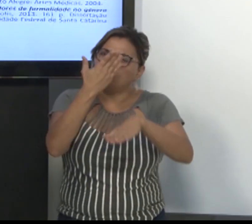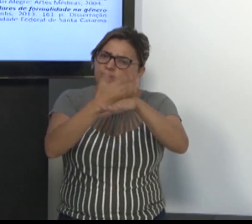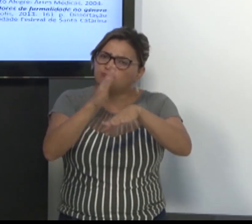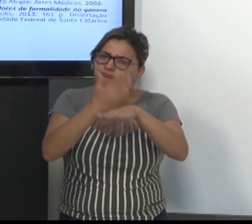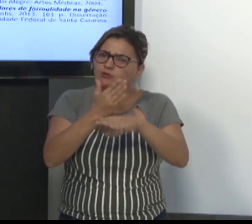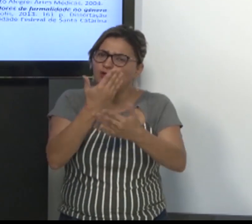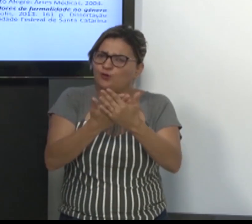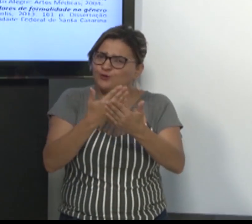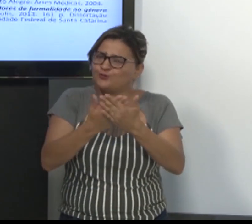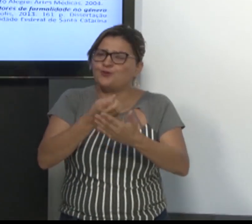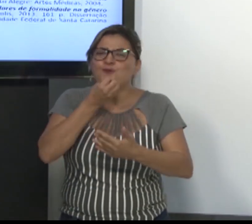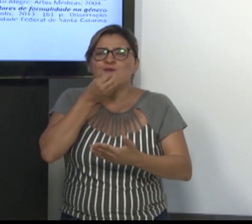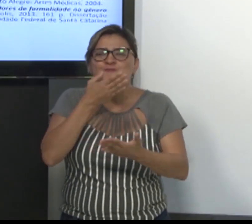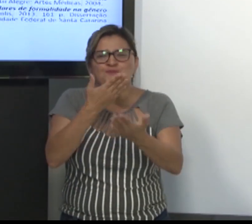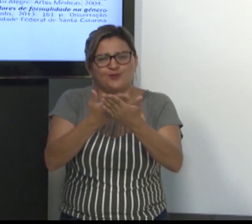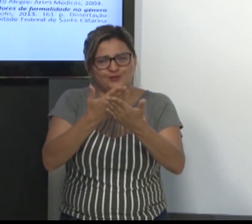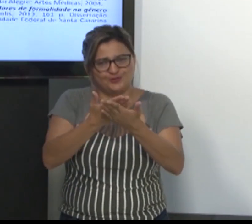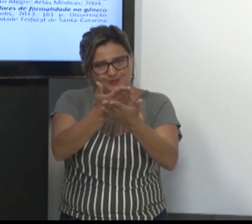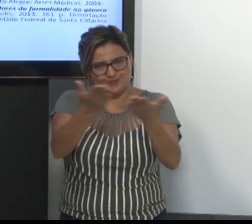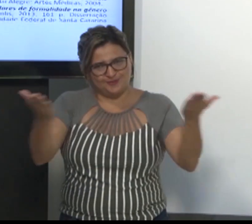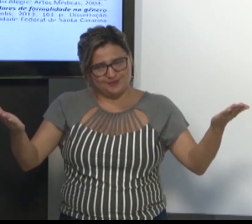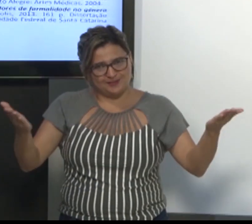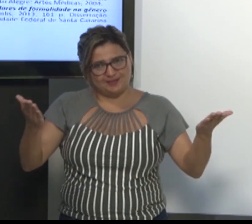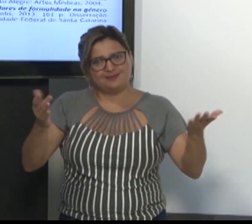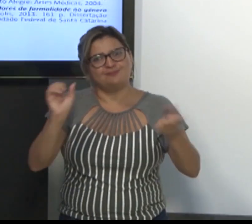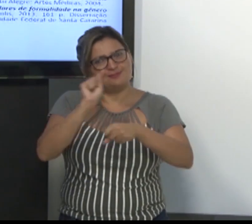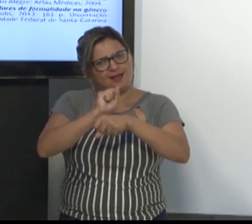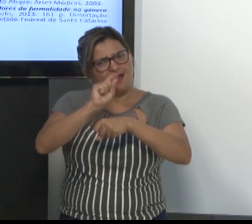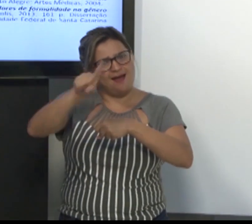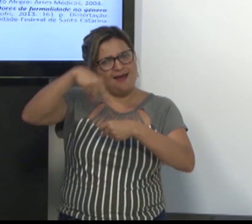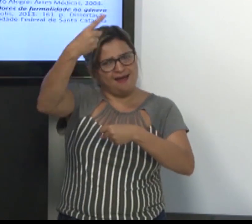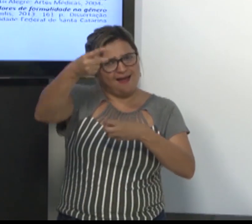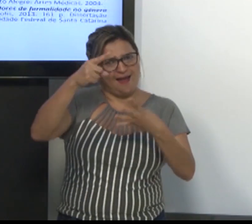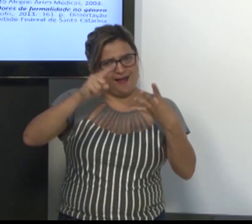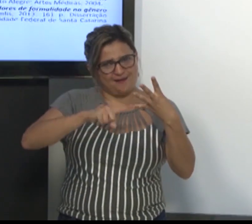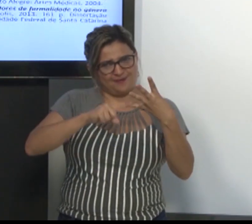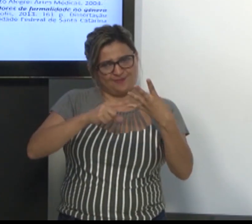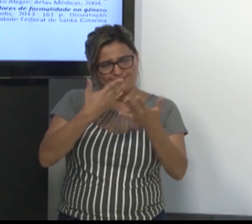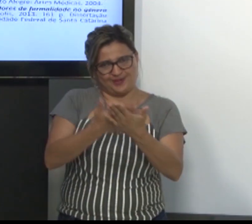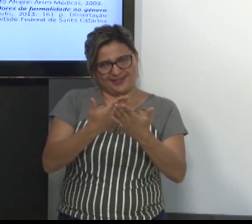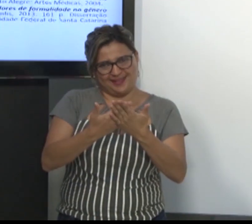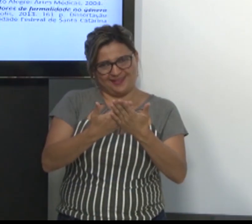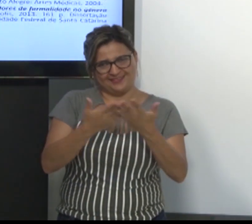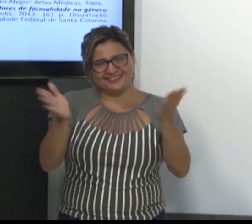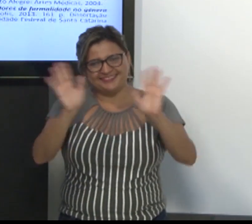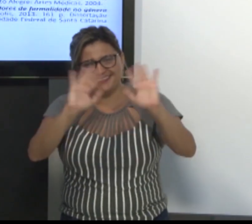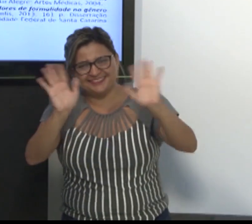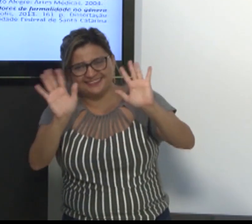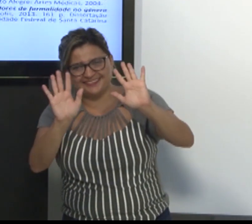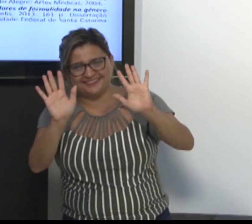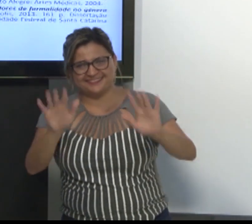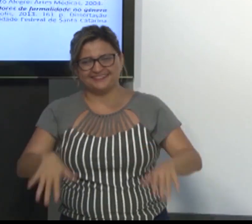curso. Treinem bastante, estudem bastante e boa aula. Até o nosso próximo encontro.